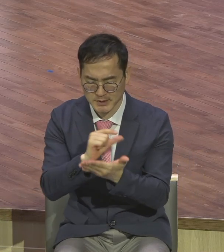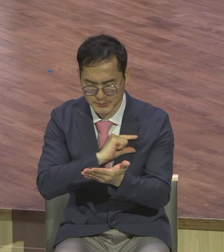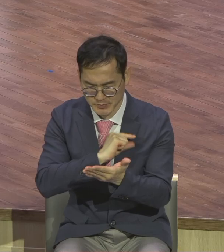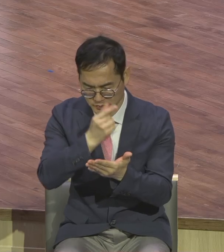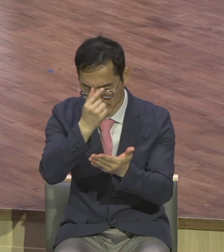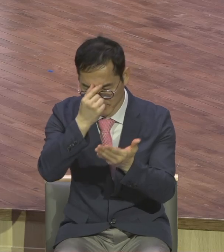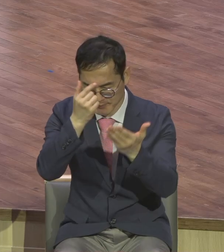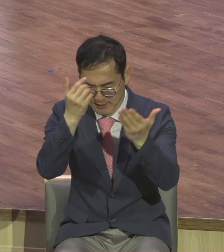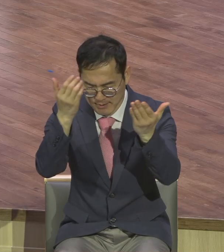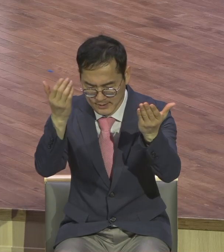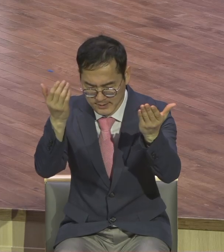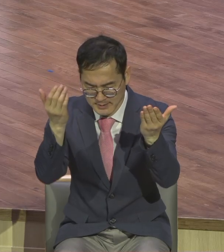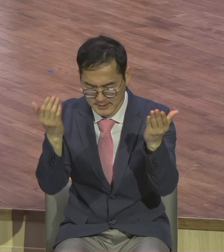기도합니다. 아멘